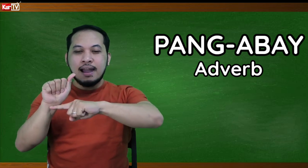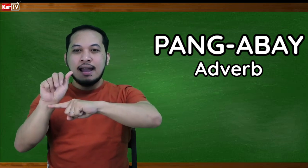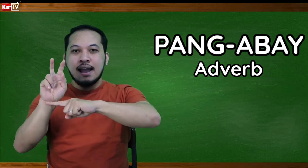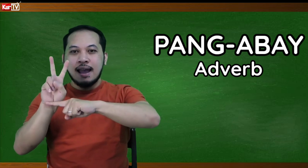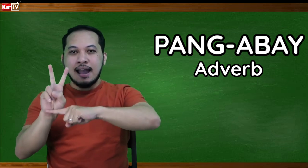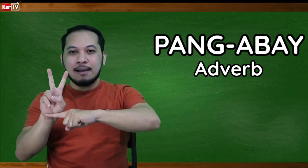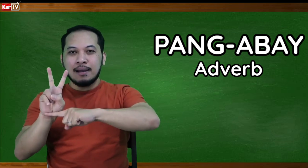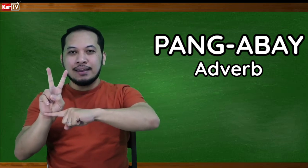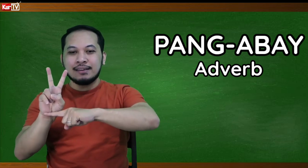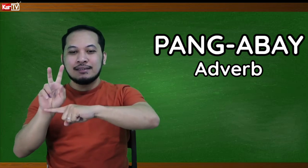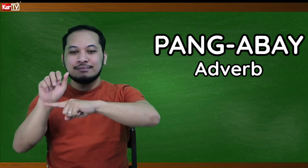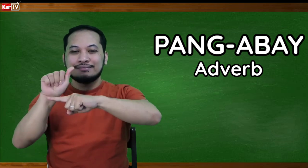Pangabay.